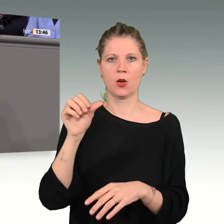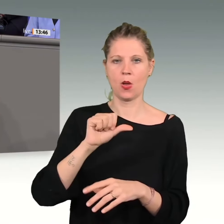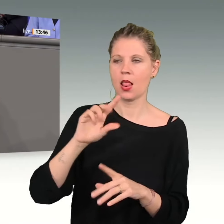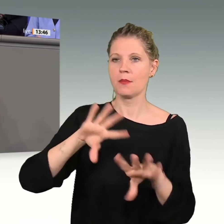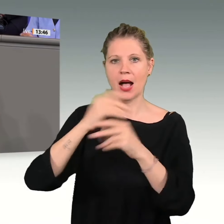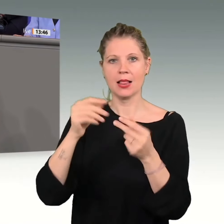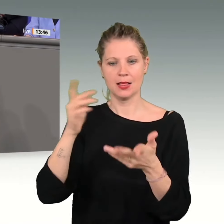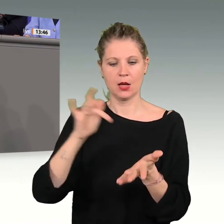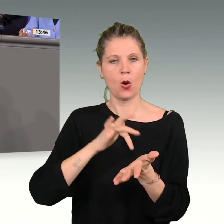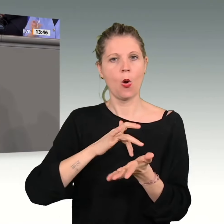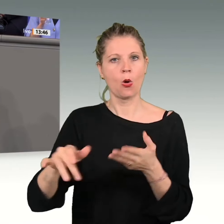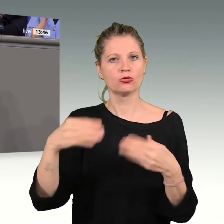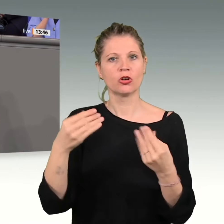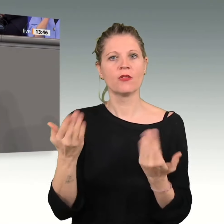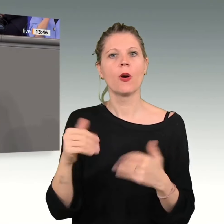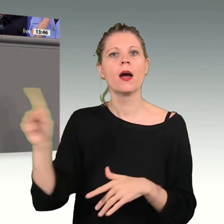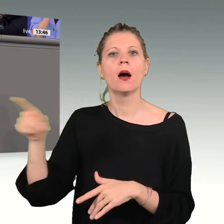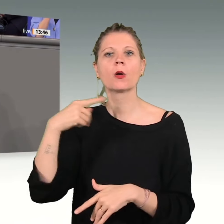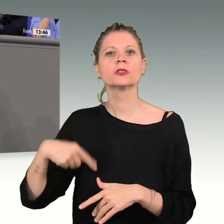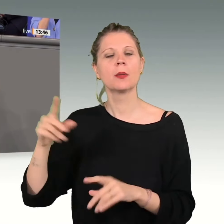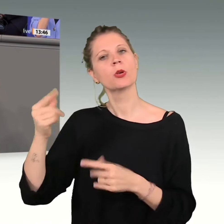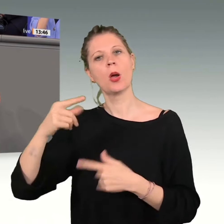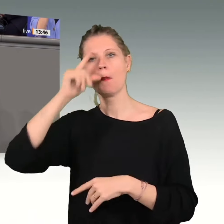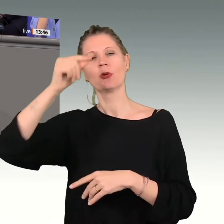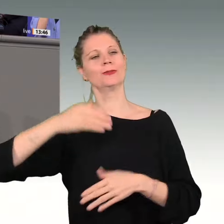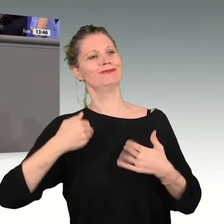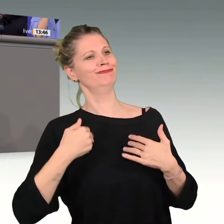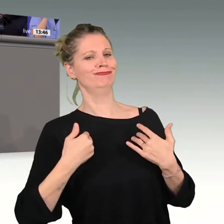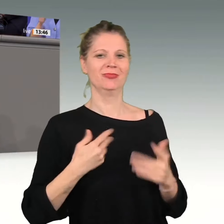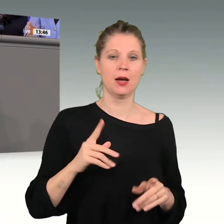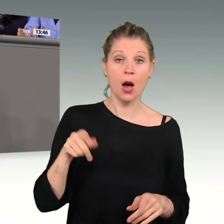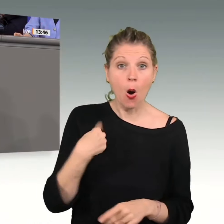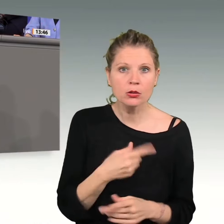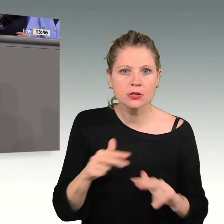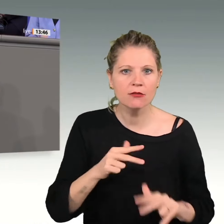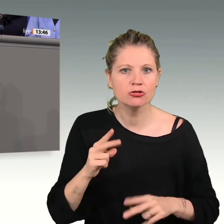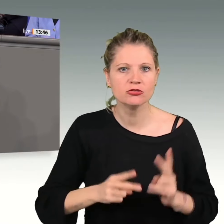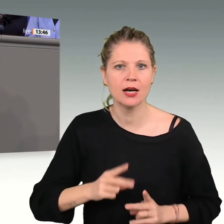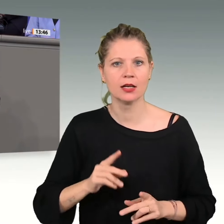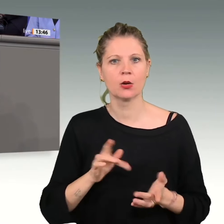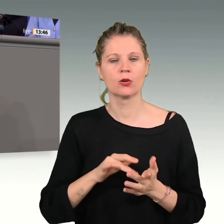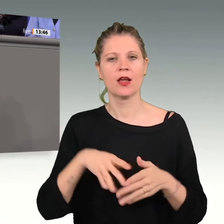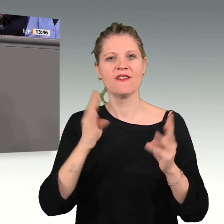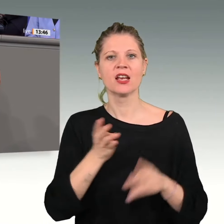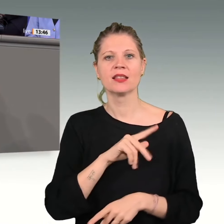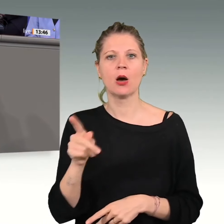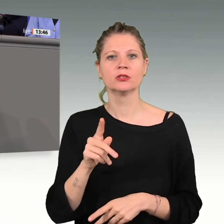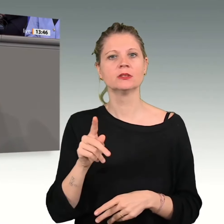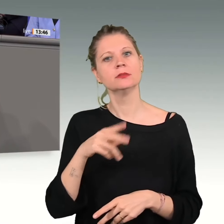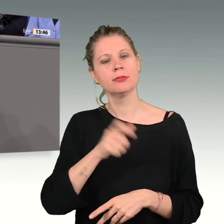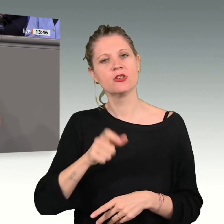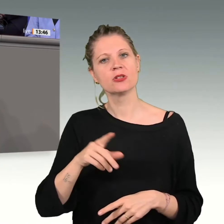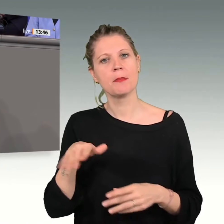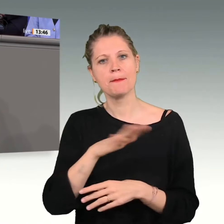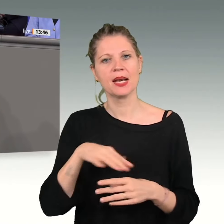Russland kommen, würde es unserer Wirtschaft massiv schaden. 400.000 Menschen in Deutschland arbeiten im Bereich der Erneuerbaren. Weitere